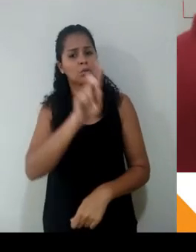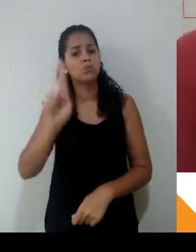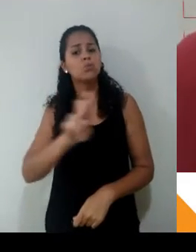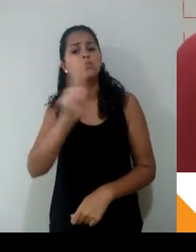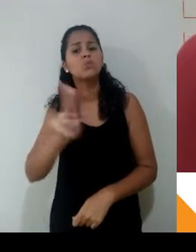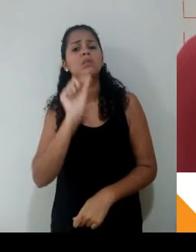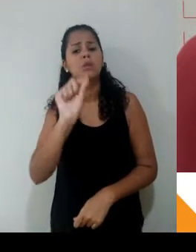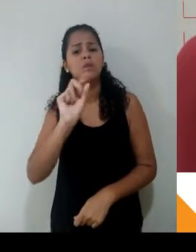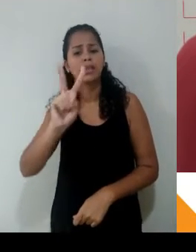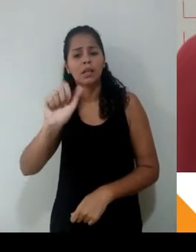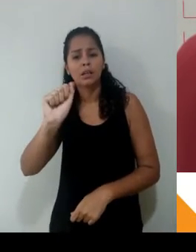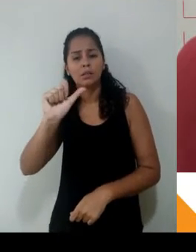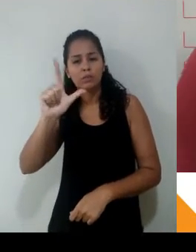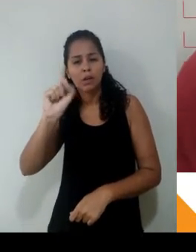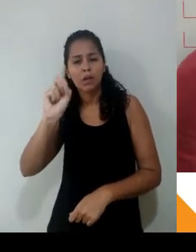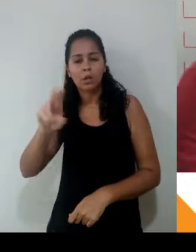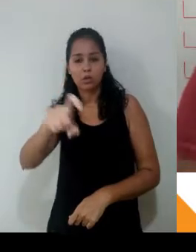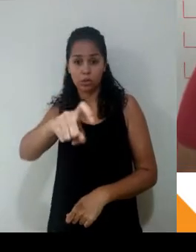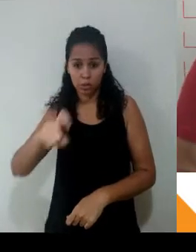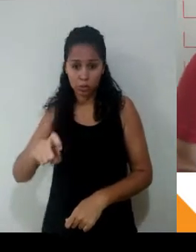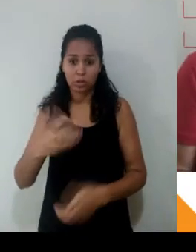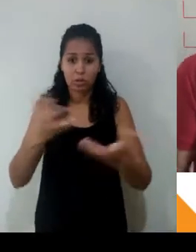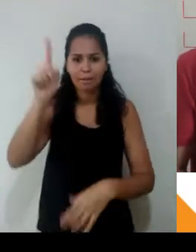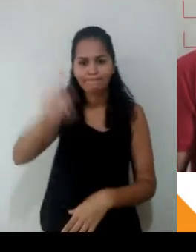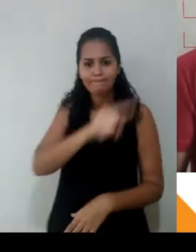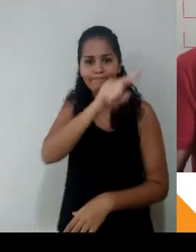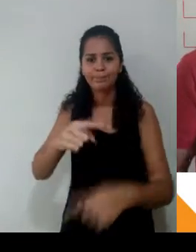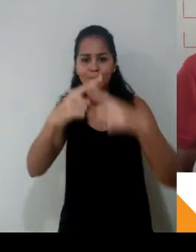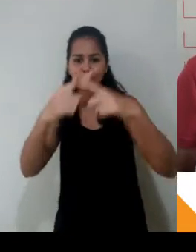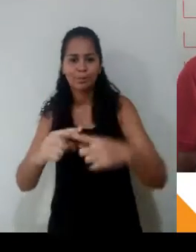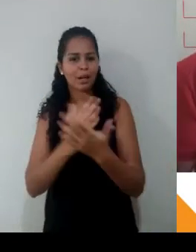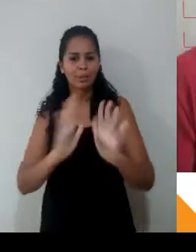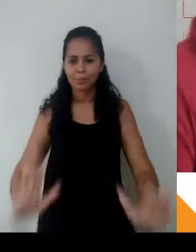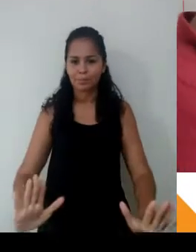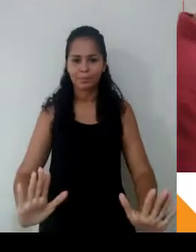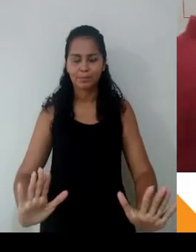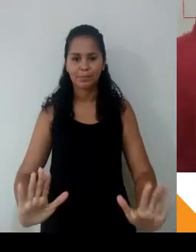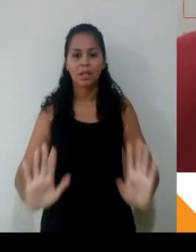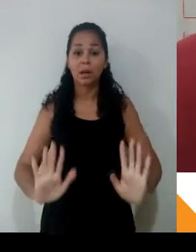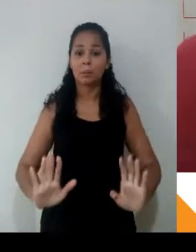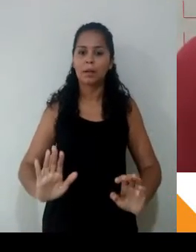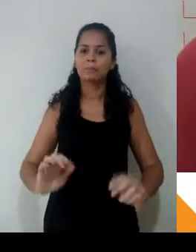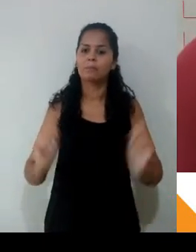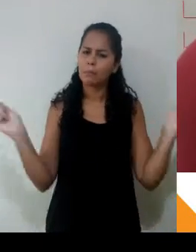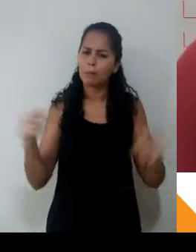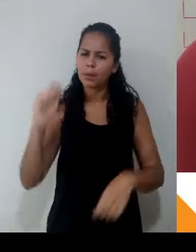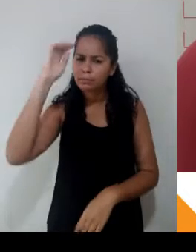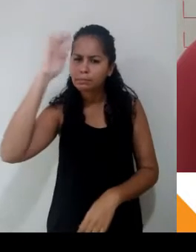multiplicar cruzado. E acabou. A gente pode pensar um pouquinho, queridos. O que que acontece? No numerador aqui, eu